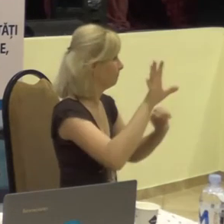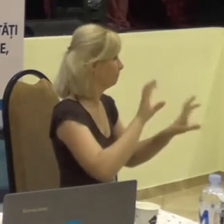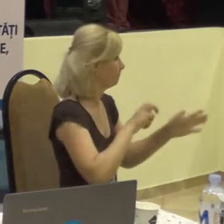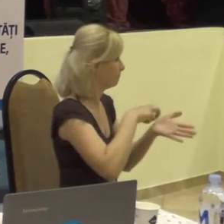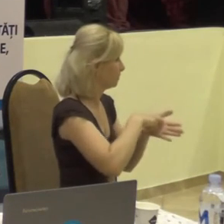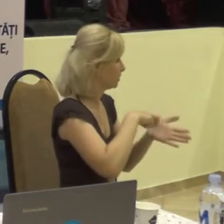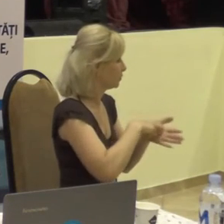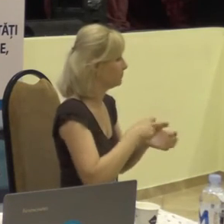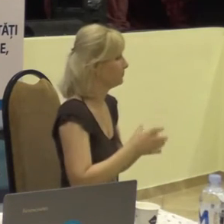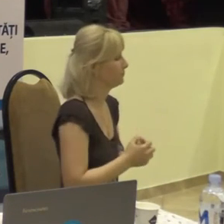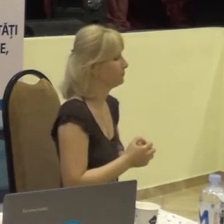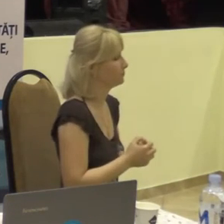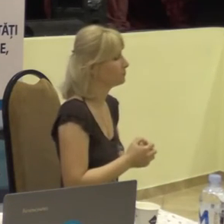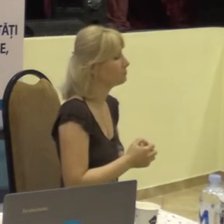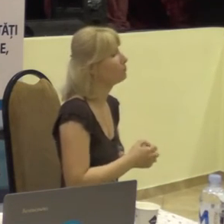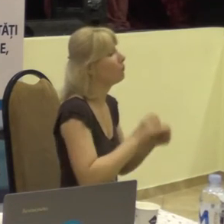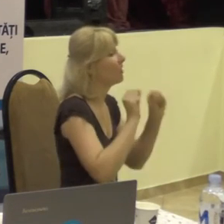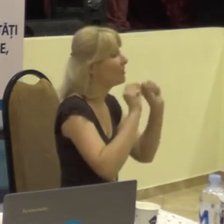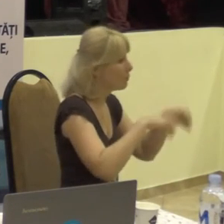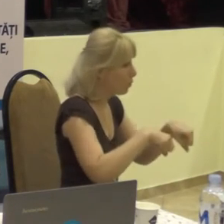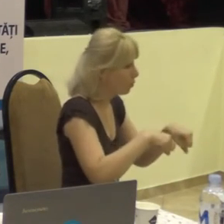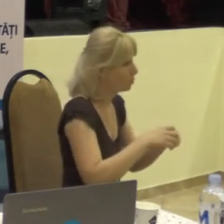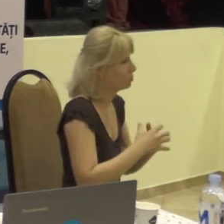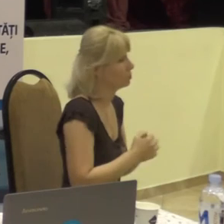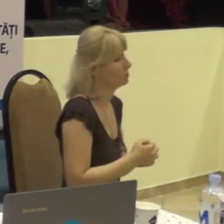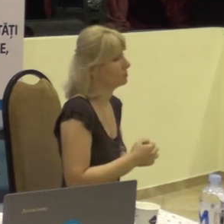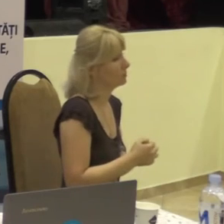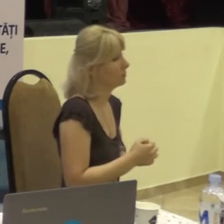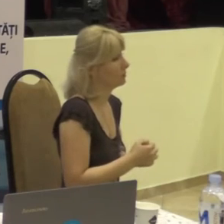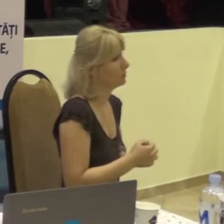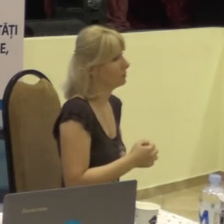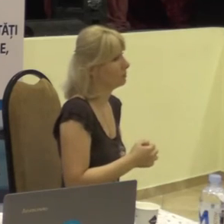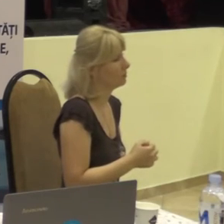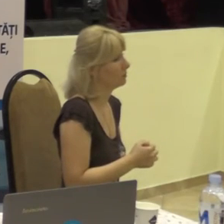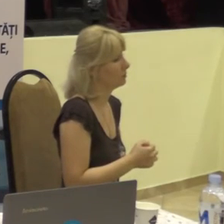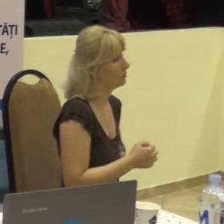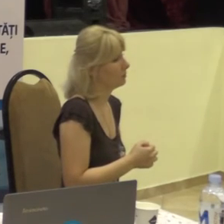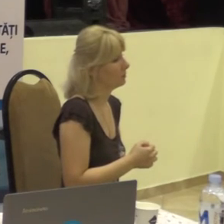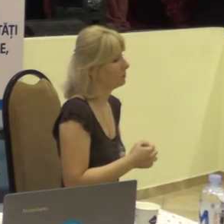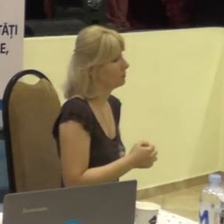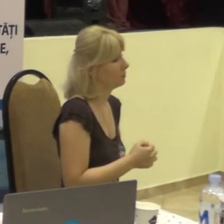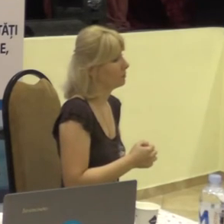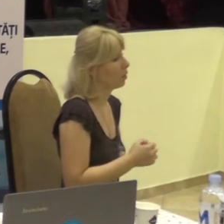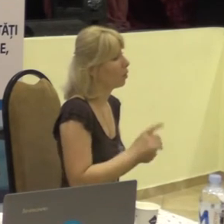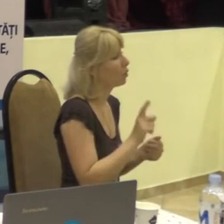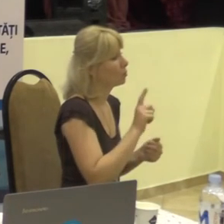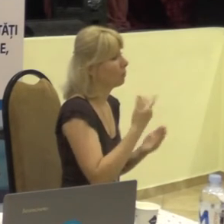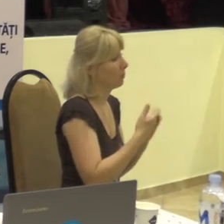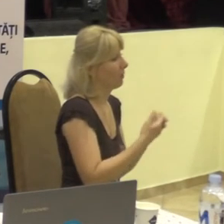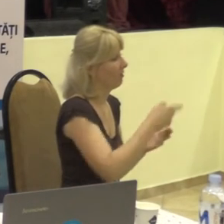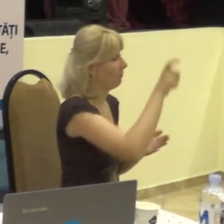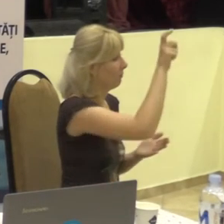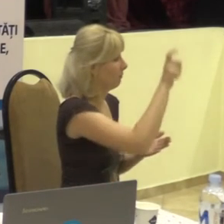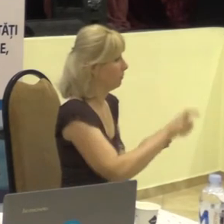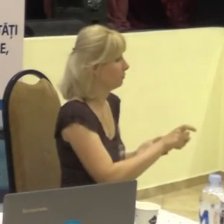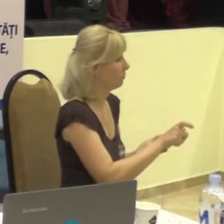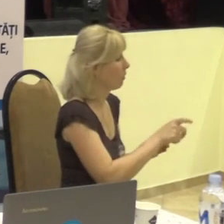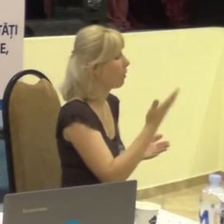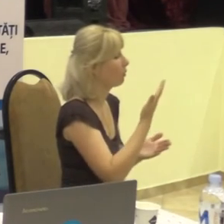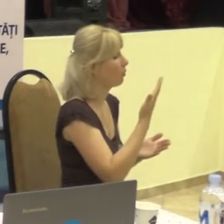Este posibil că persoana care face apel